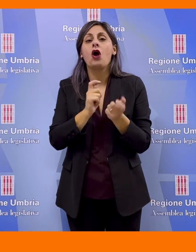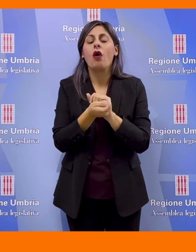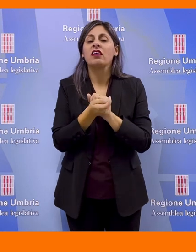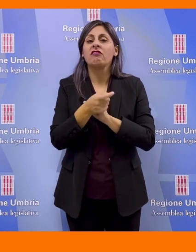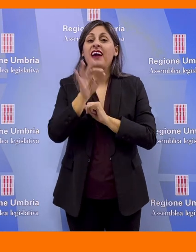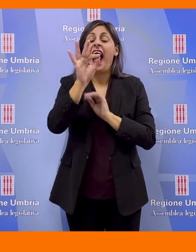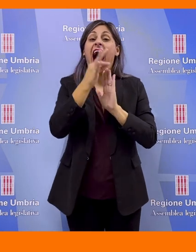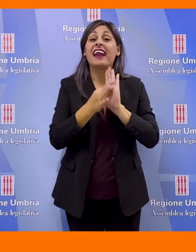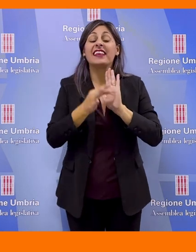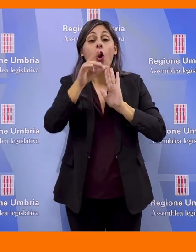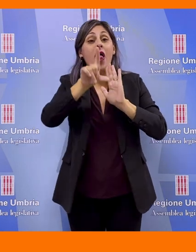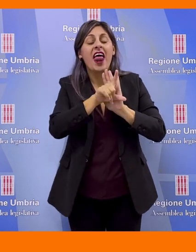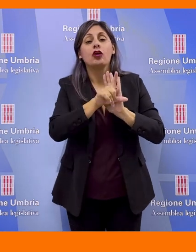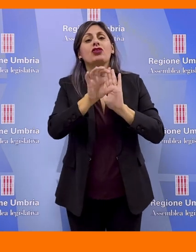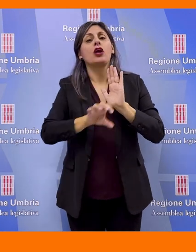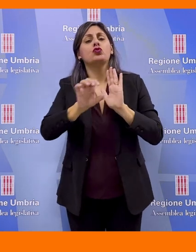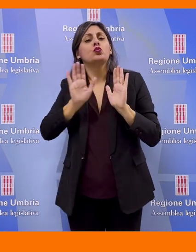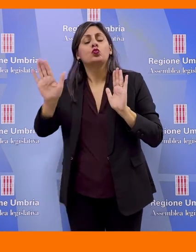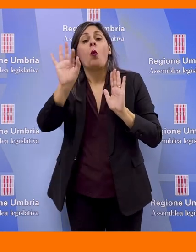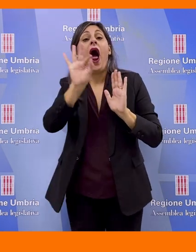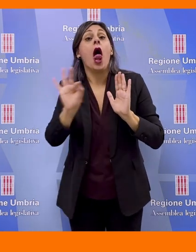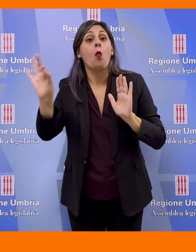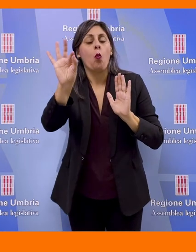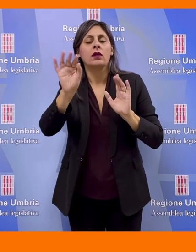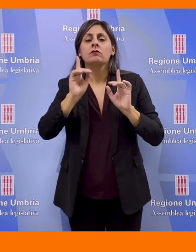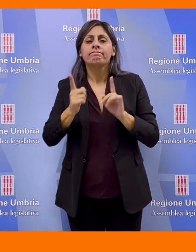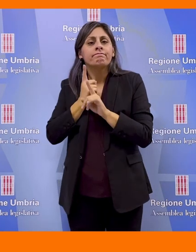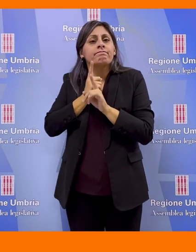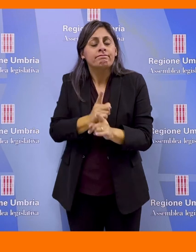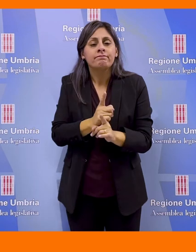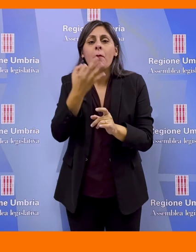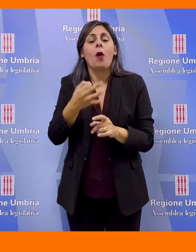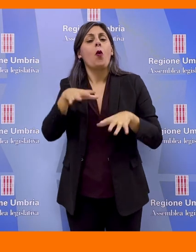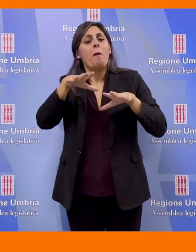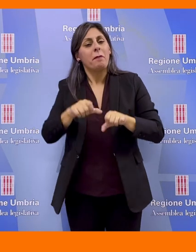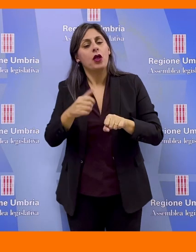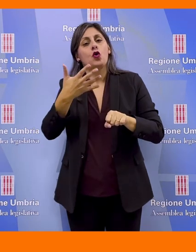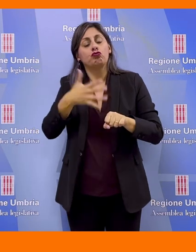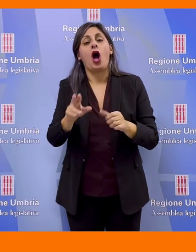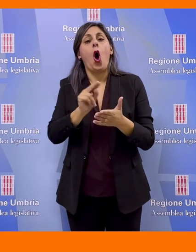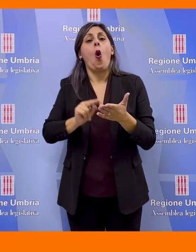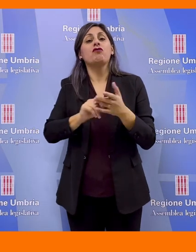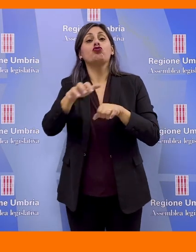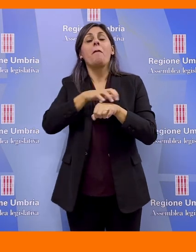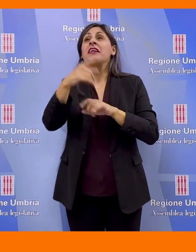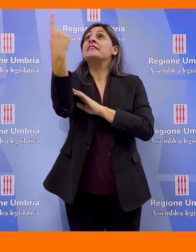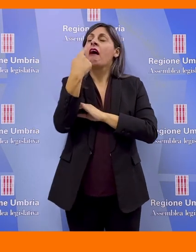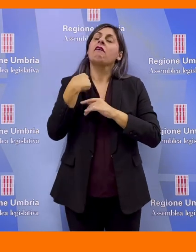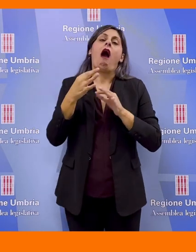di specifici articoli di leggi regionali, dando esecuzione agli impegni assunti con gli uffici ministeriali.